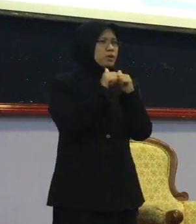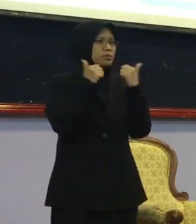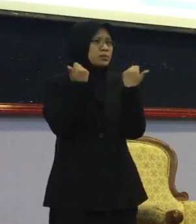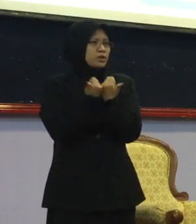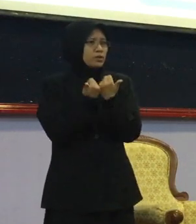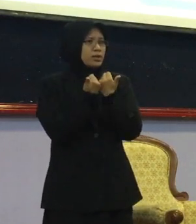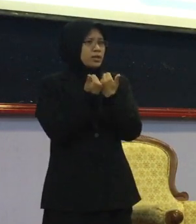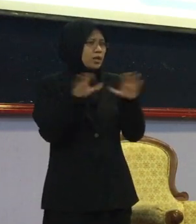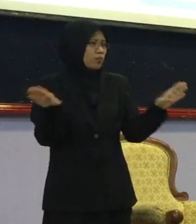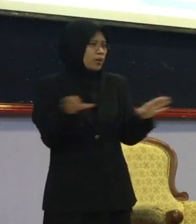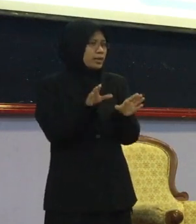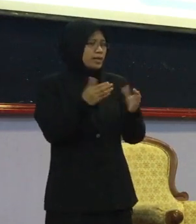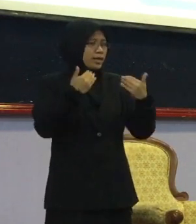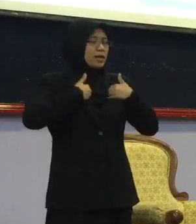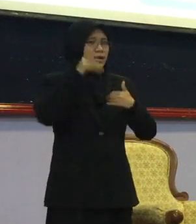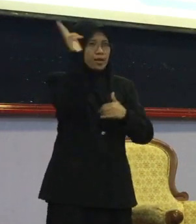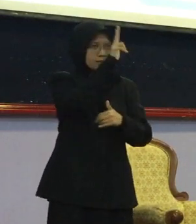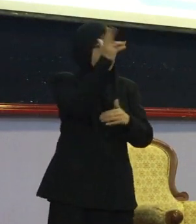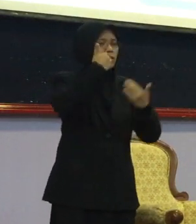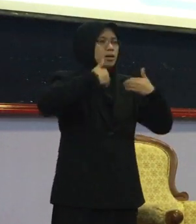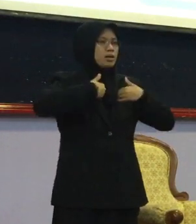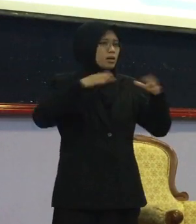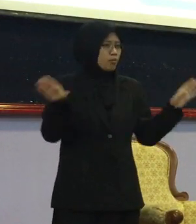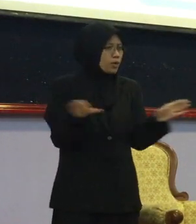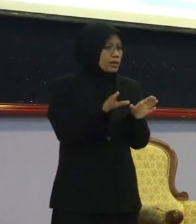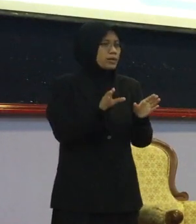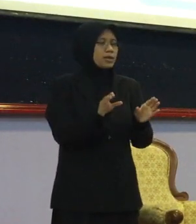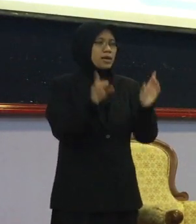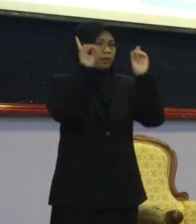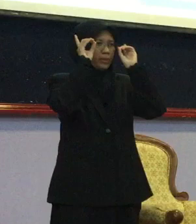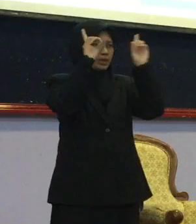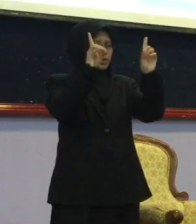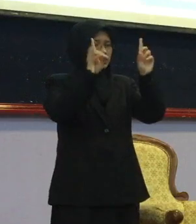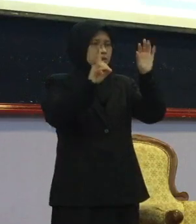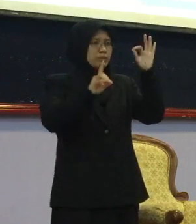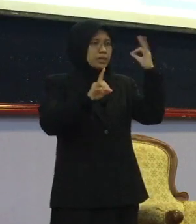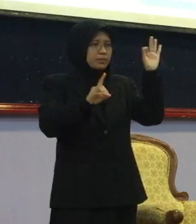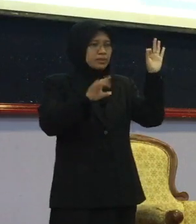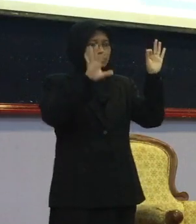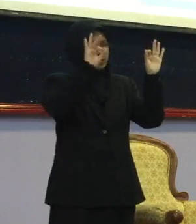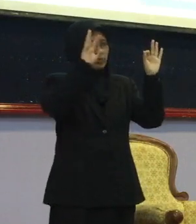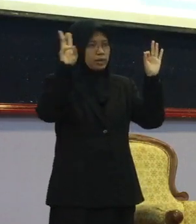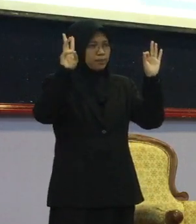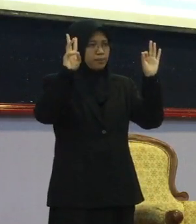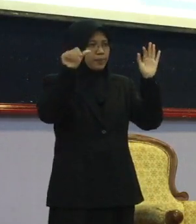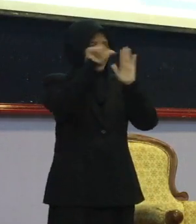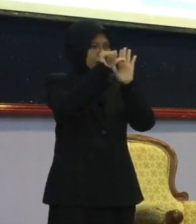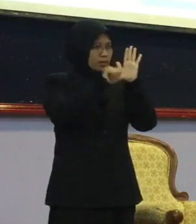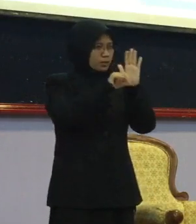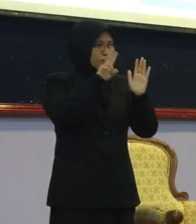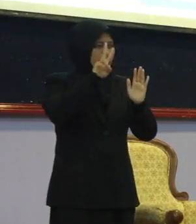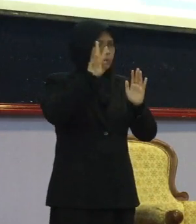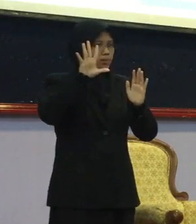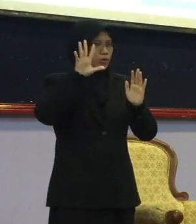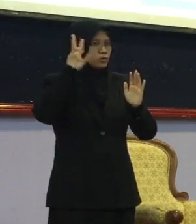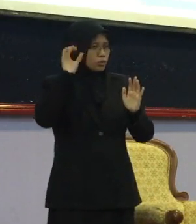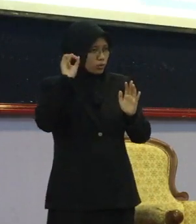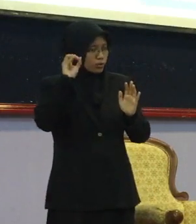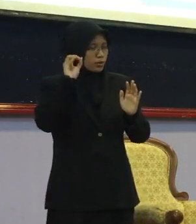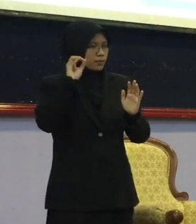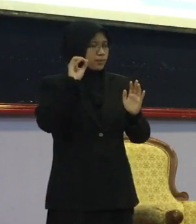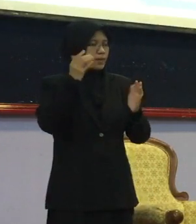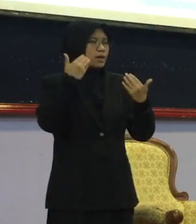Kerajaan pun ada Kita sebut pendidikan Sampai-sampai 6 Akta 5-5 kosong Perkenaan dengan hak Orang-orang Orang-orang upaya